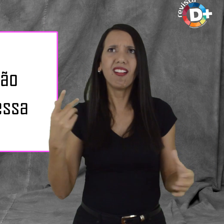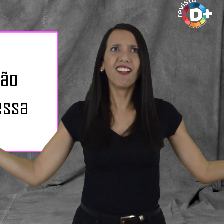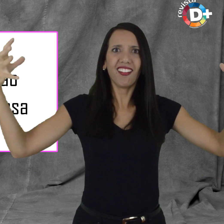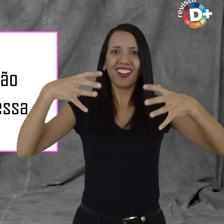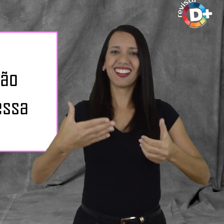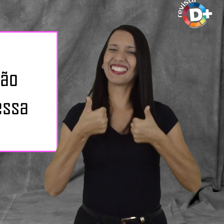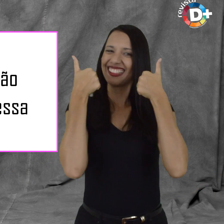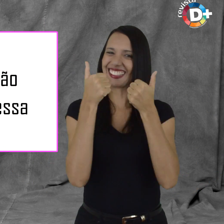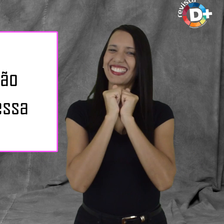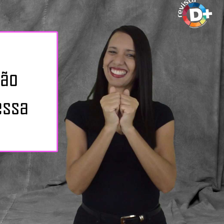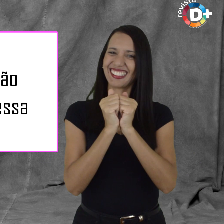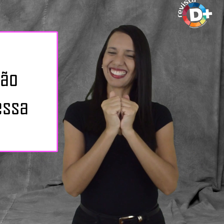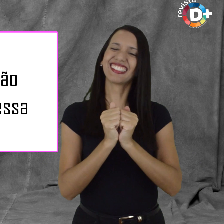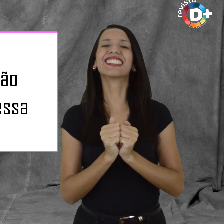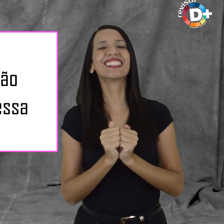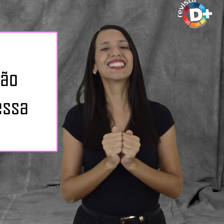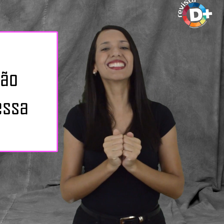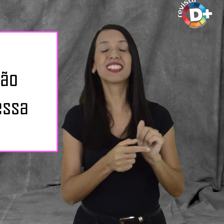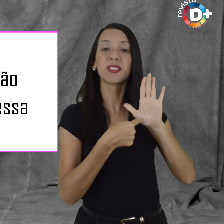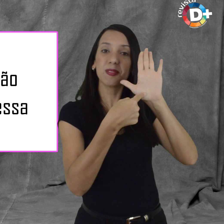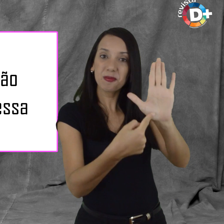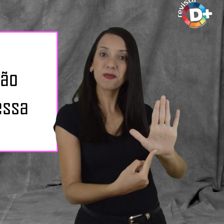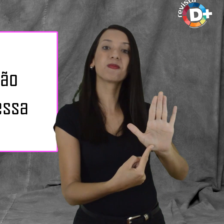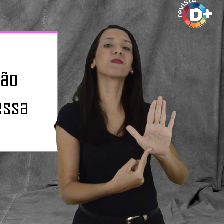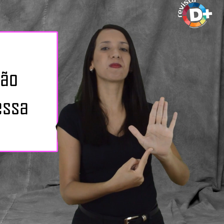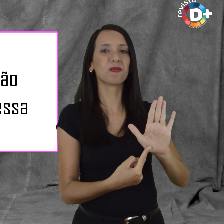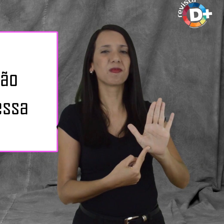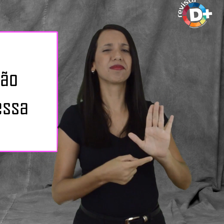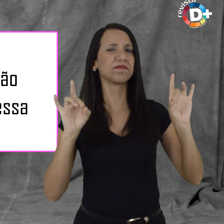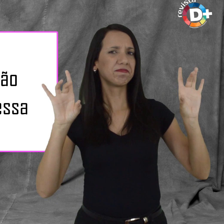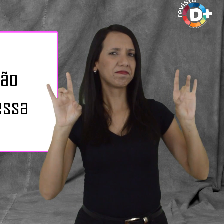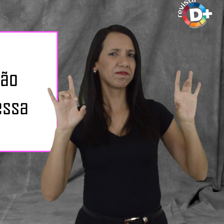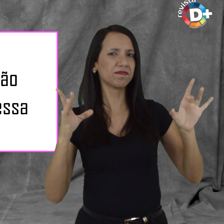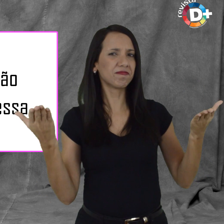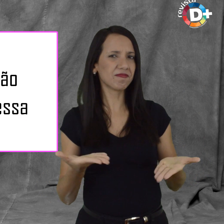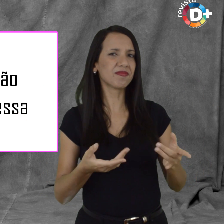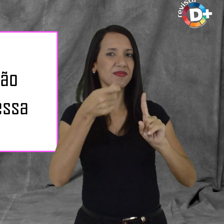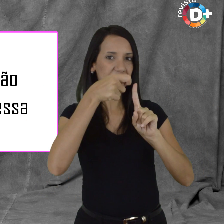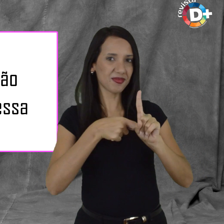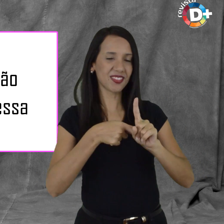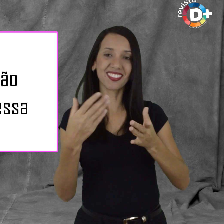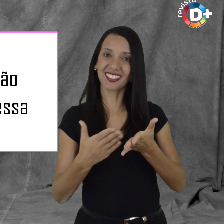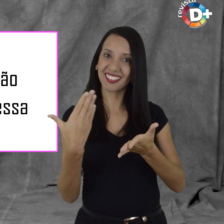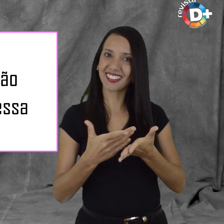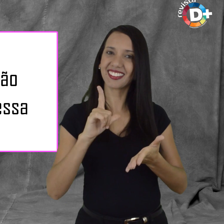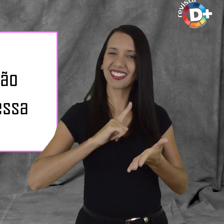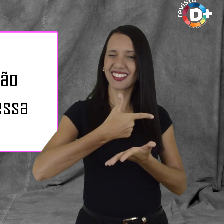Já que se trata de um número especial, a revista deste mês vem com muitas novidades. O